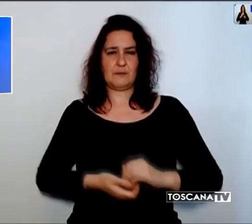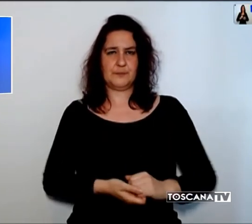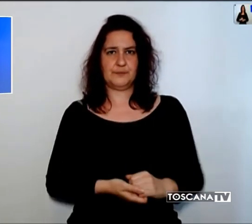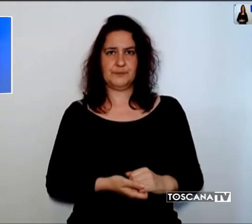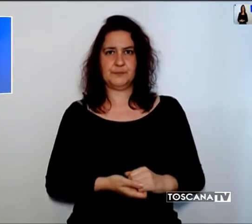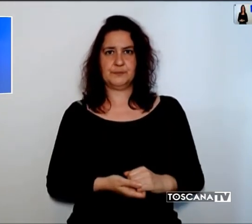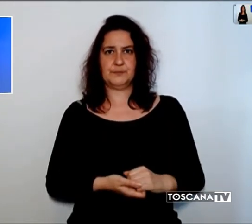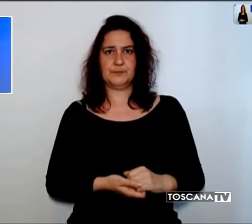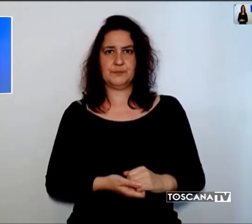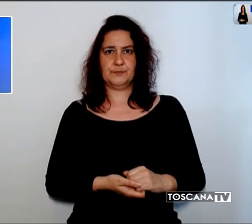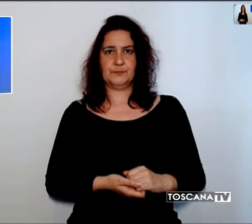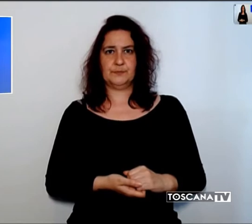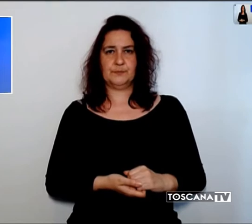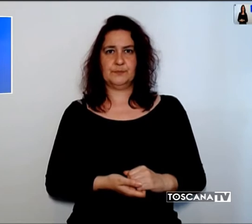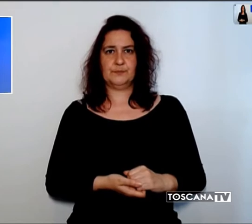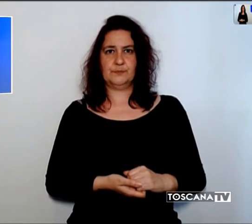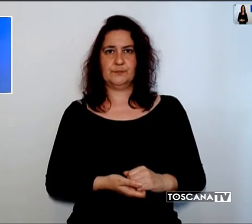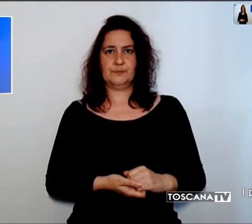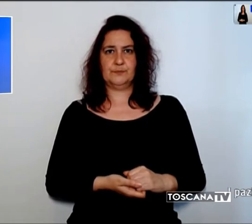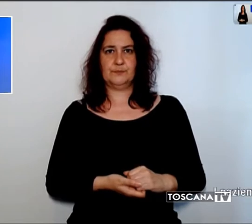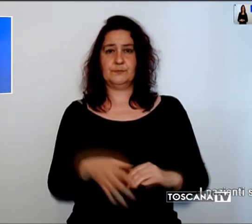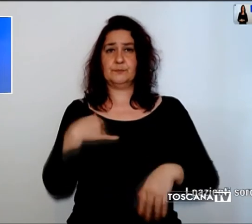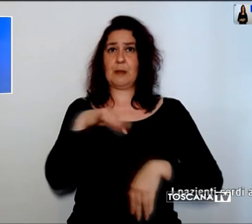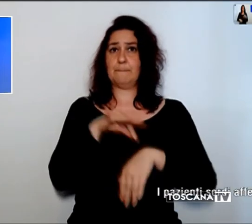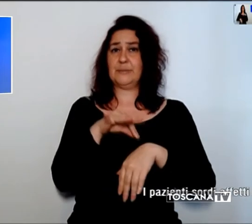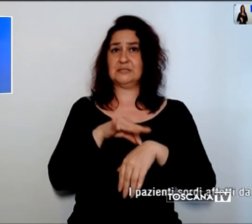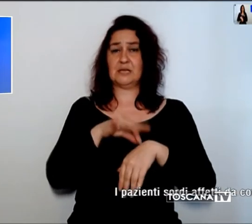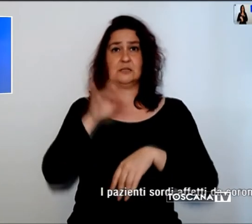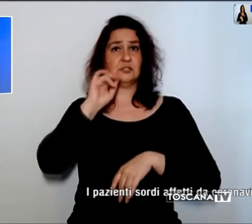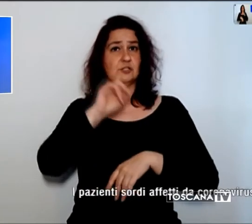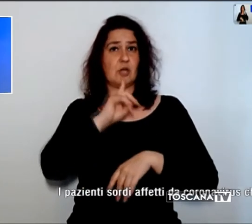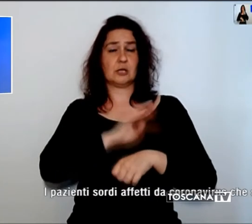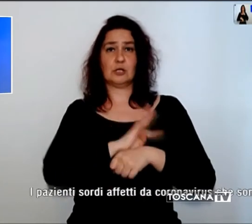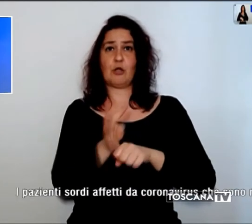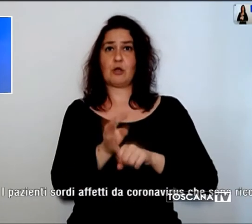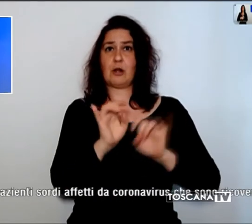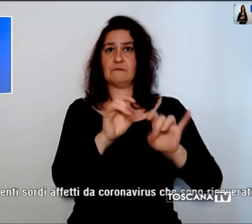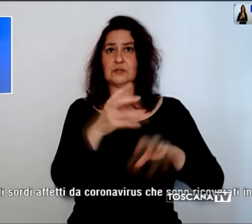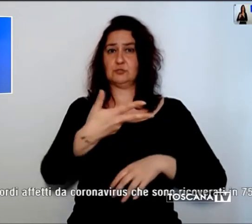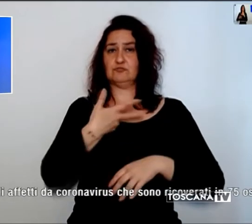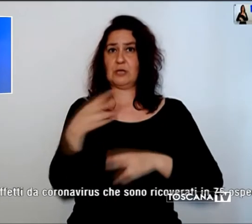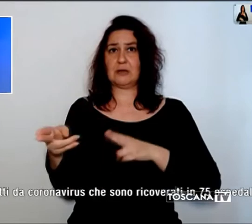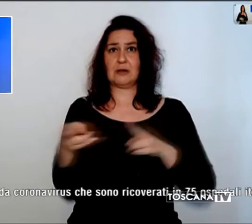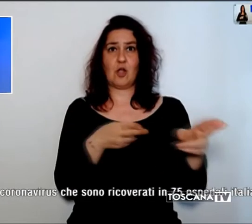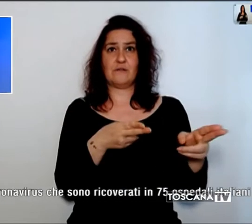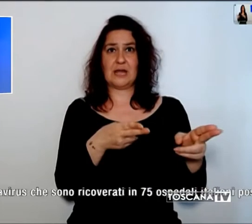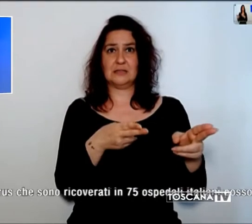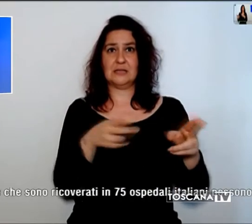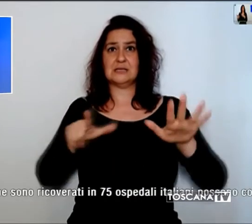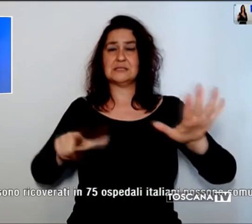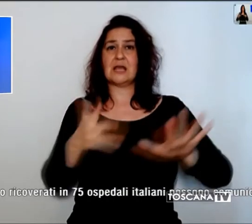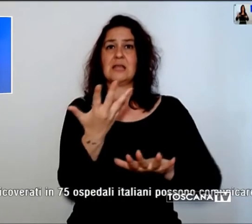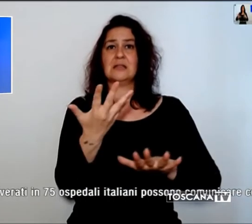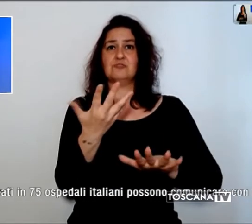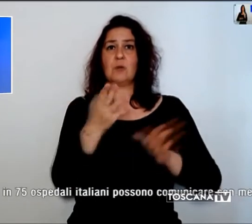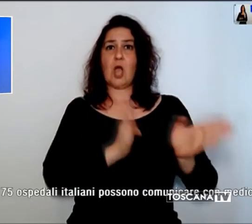I pazienti sordi affetti da coronavirus che sono ricoverati in 75 ospedali italiani